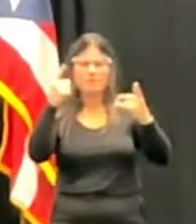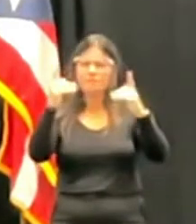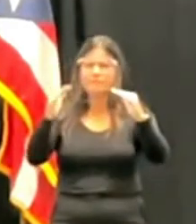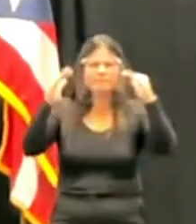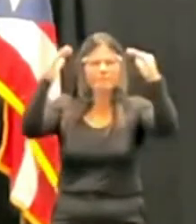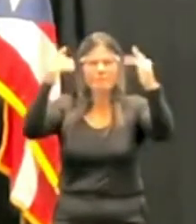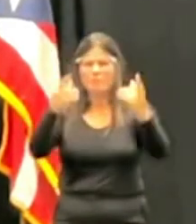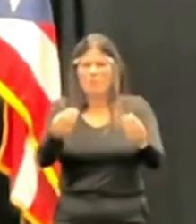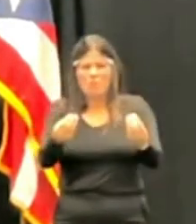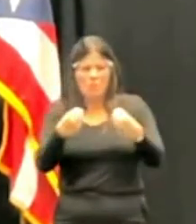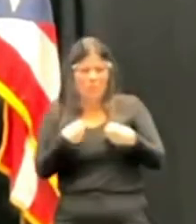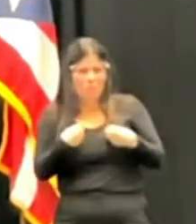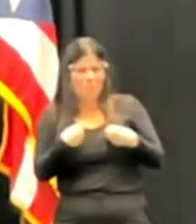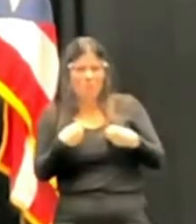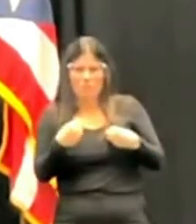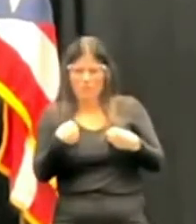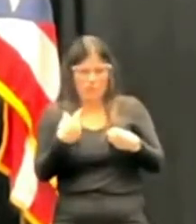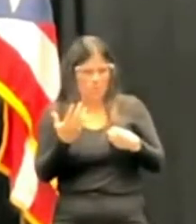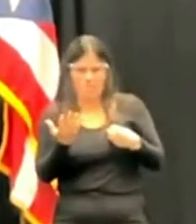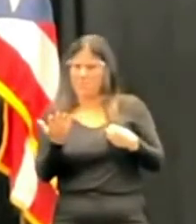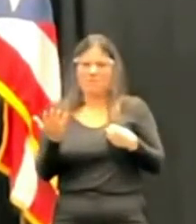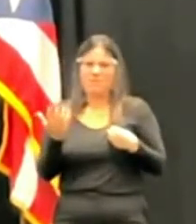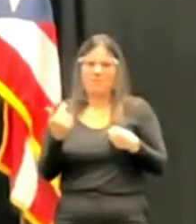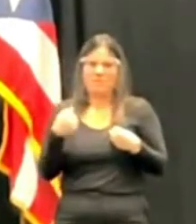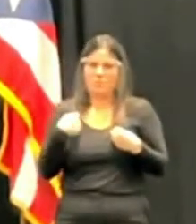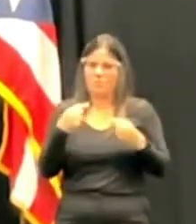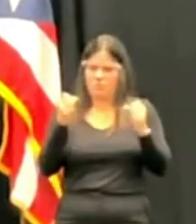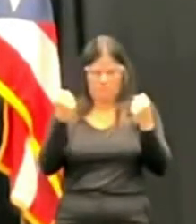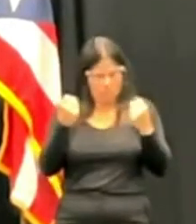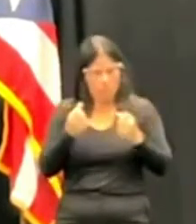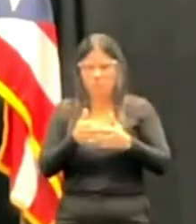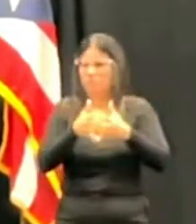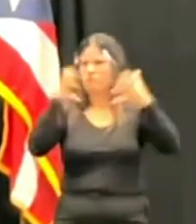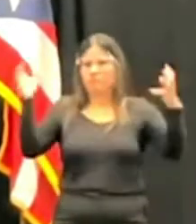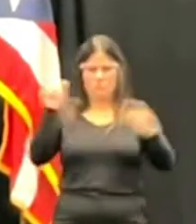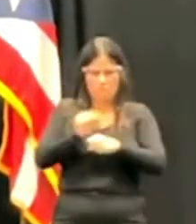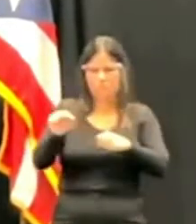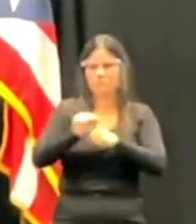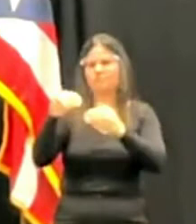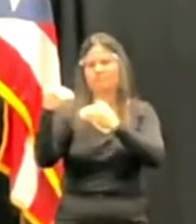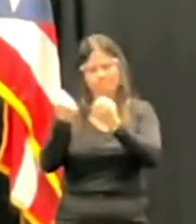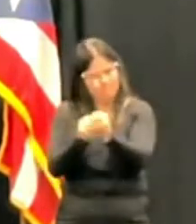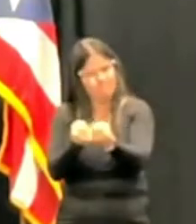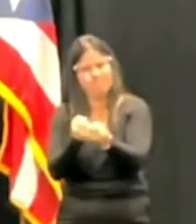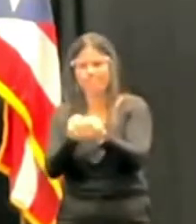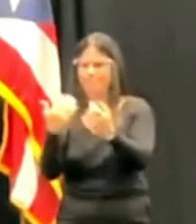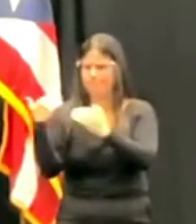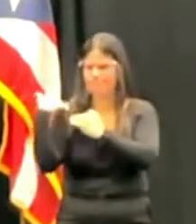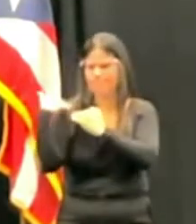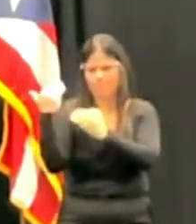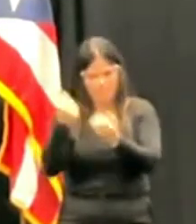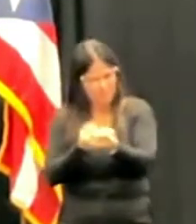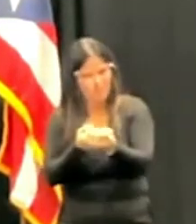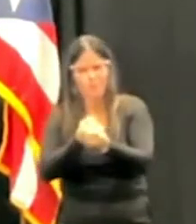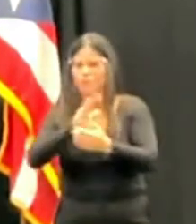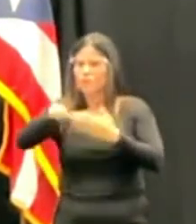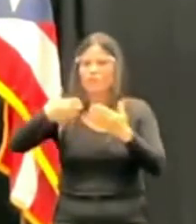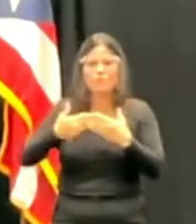tratar de apoyar a la señora jueza presidenta para que todo el mundo tenga ese acceso a la justicia que todos esperamos.